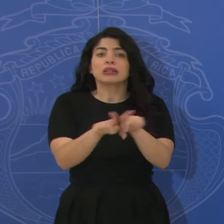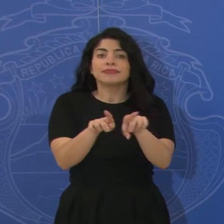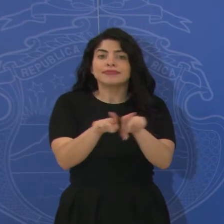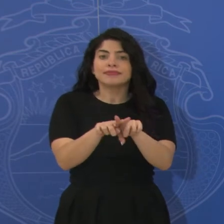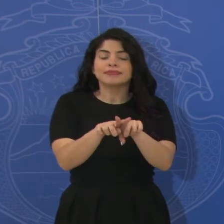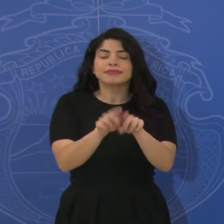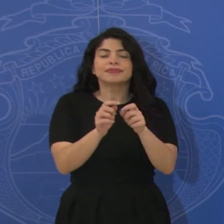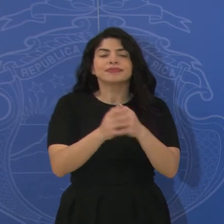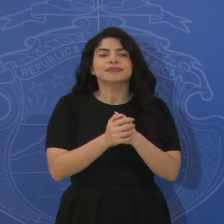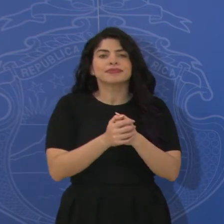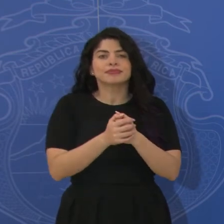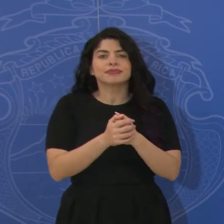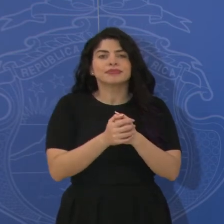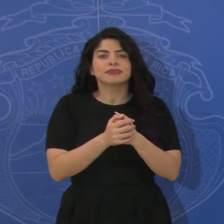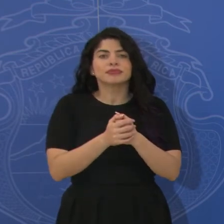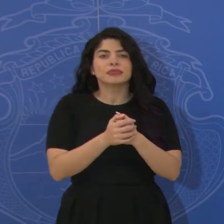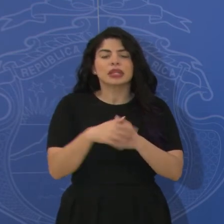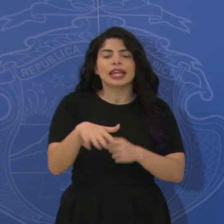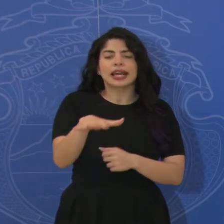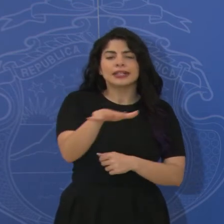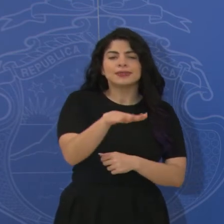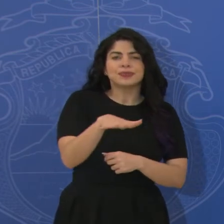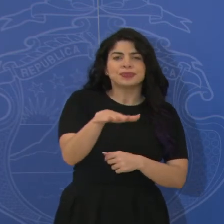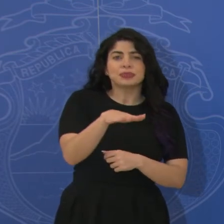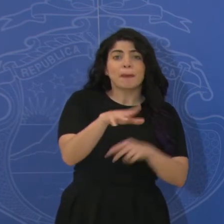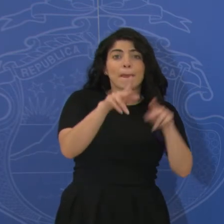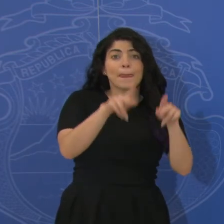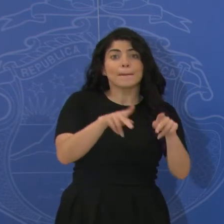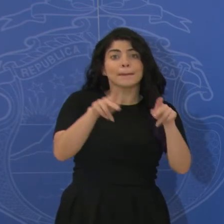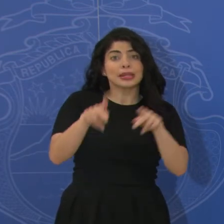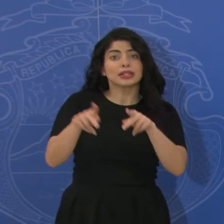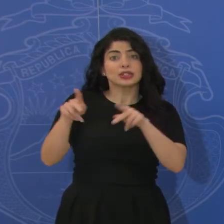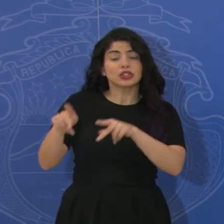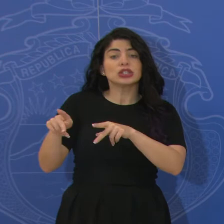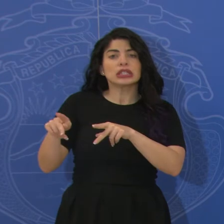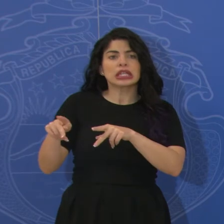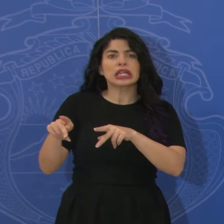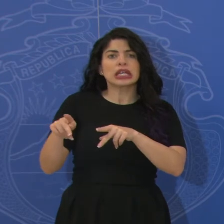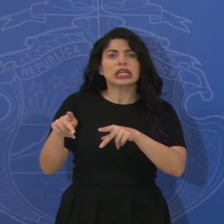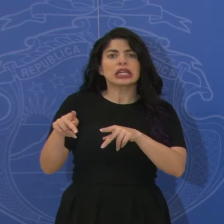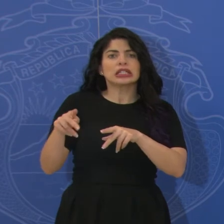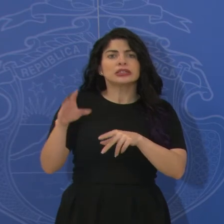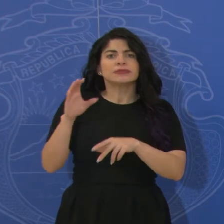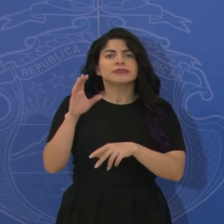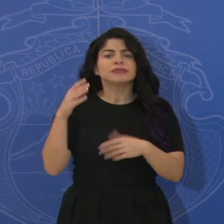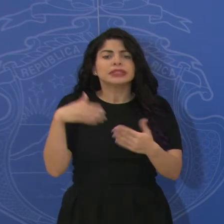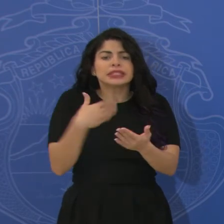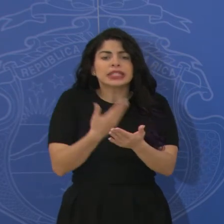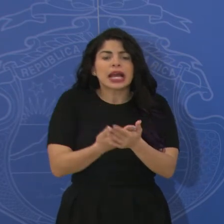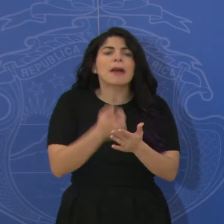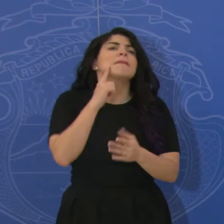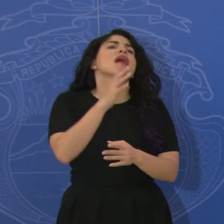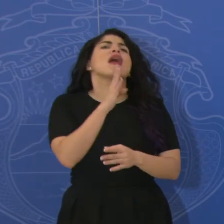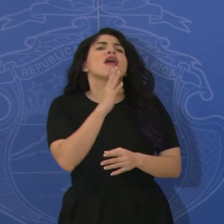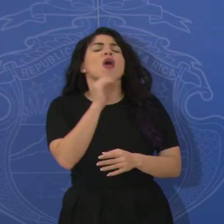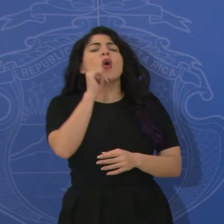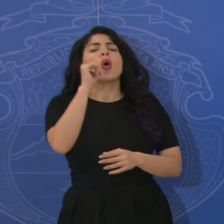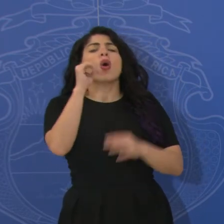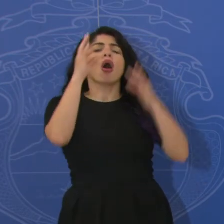donde la gente llegó realmente a hablar sin poses,